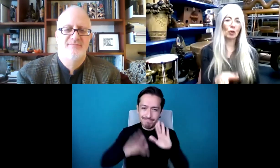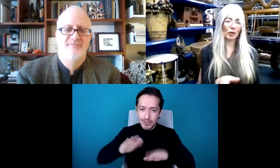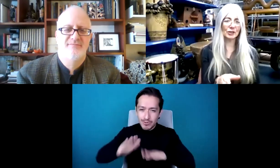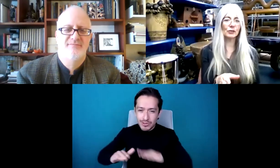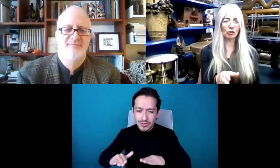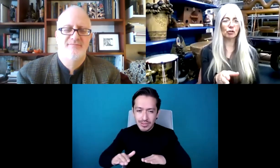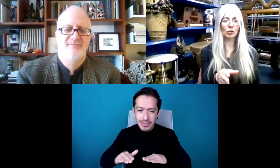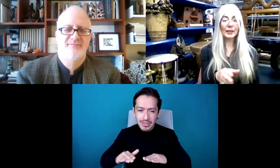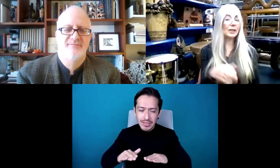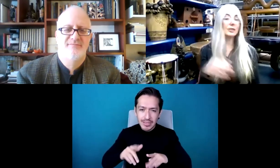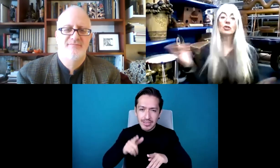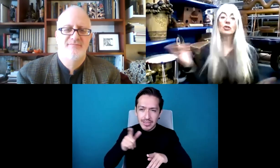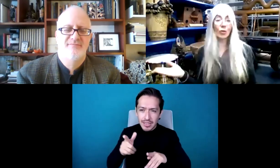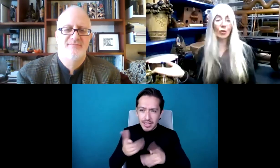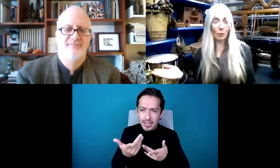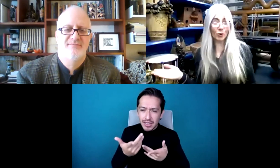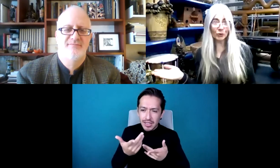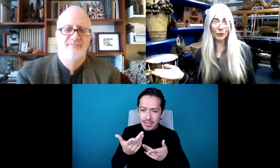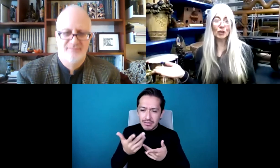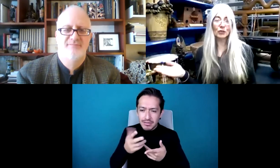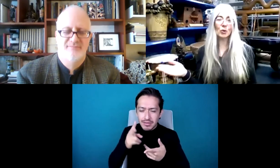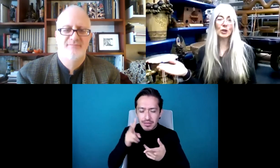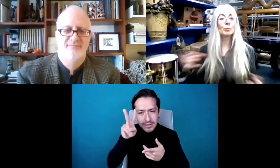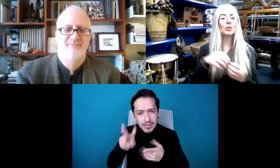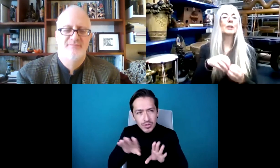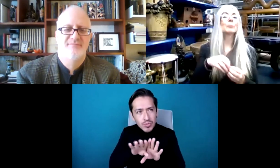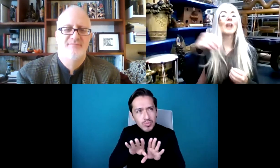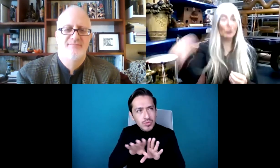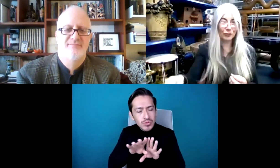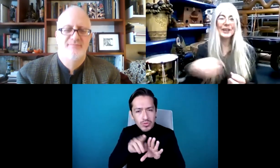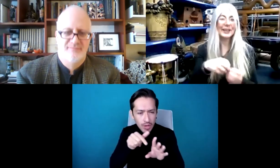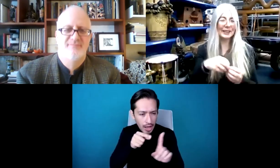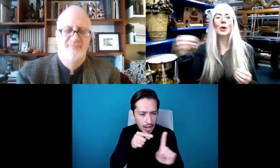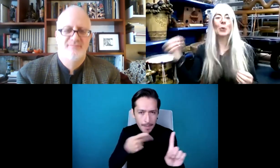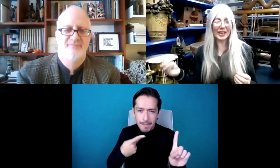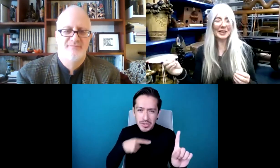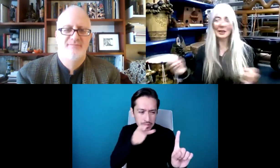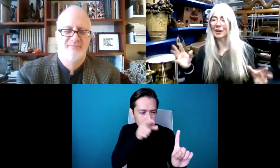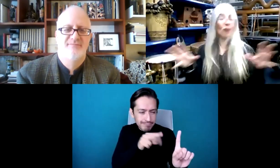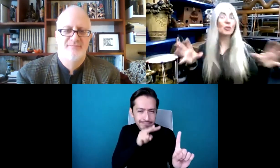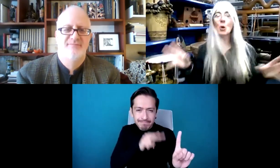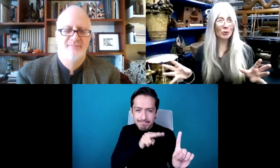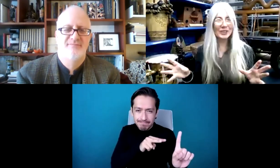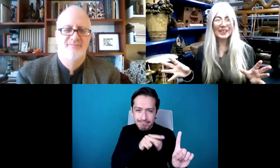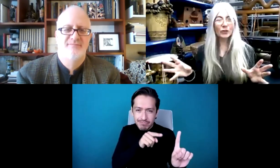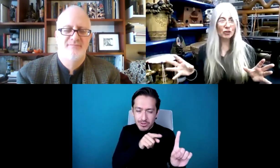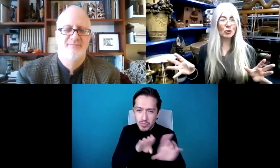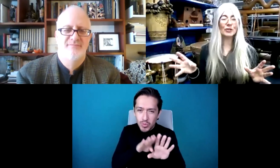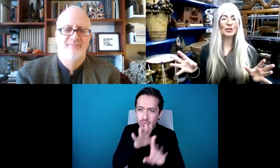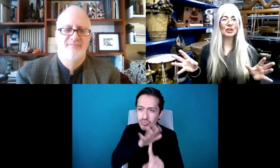escuchar al individuo y crear un nuevo paisaje para ese individuo. No lo conocía, pero estaba